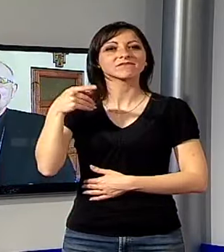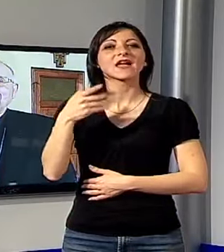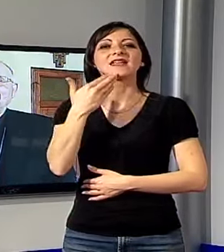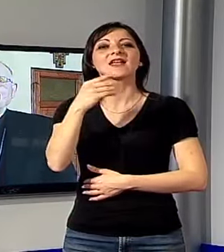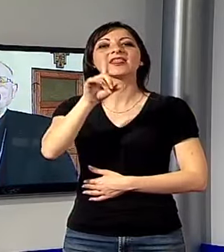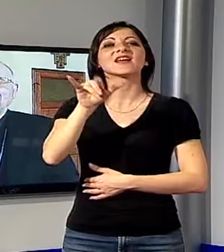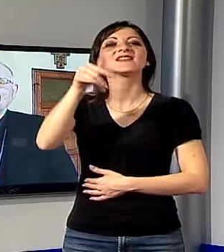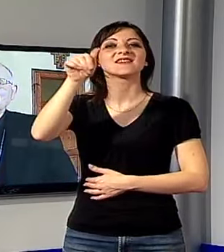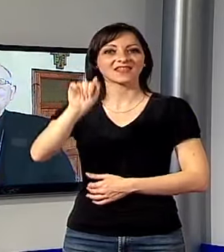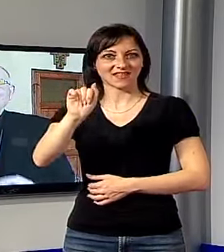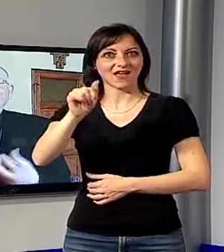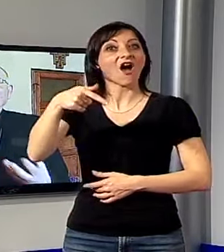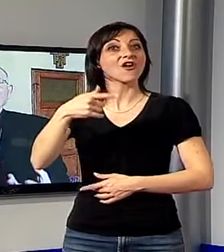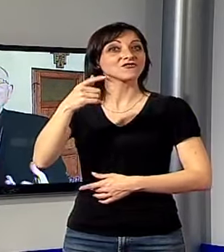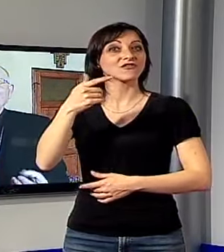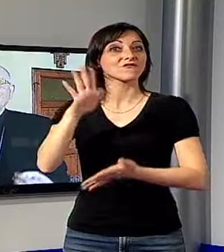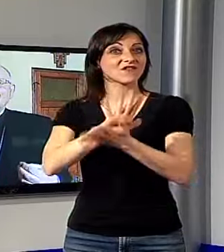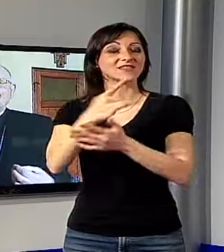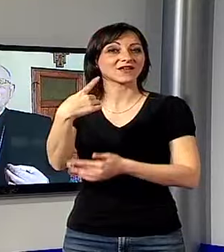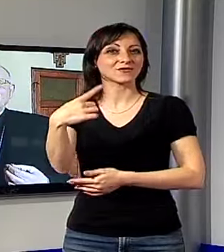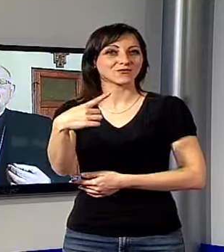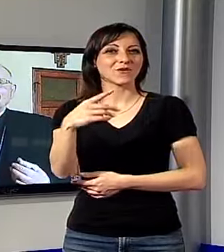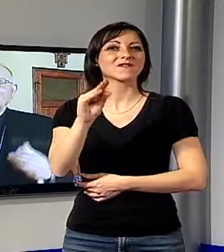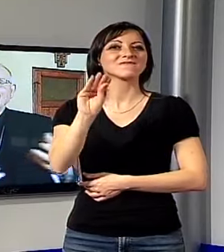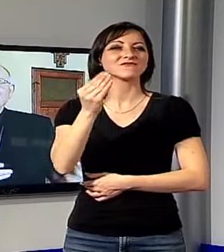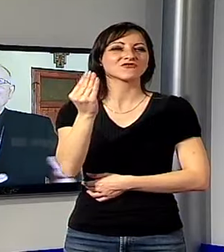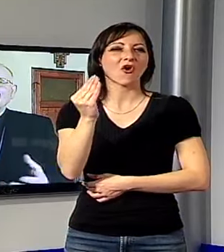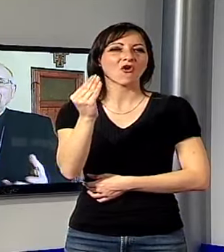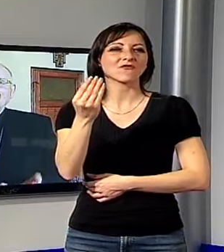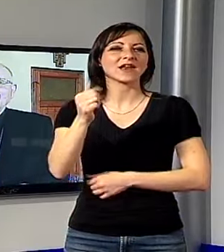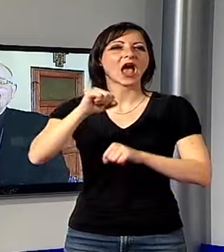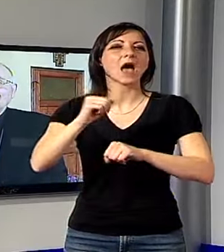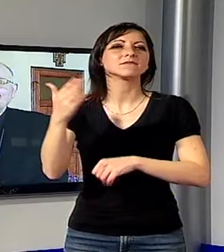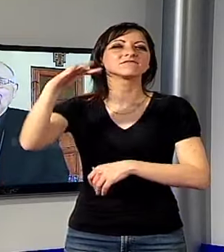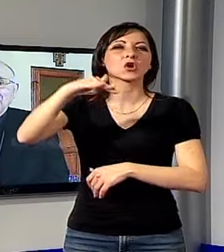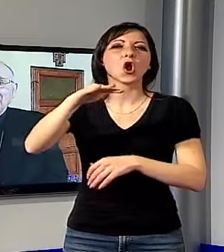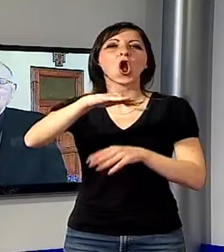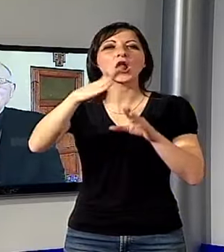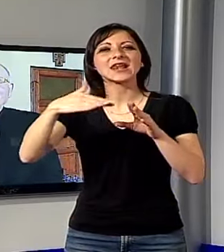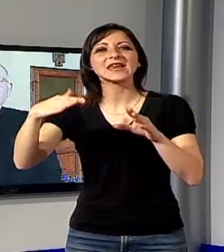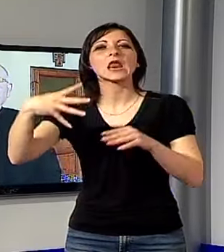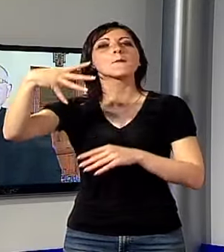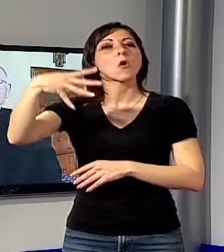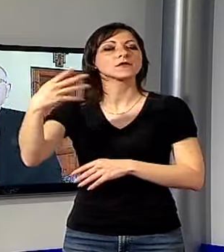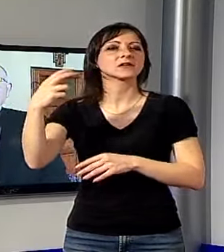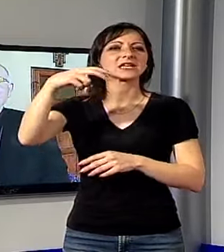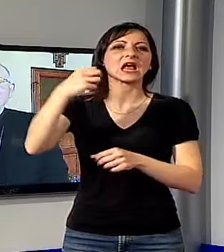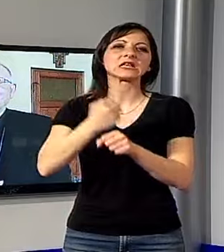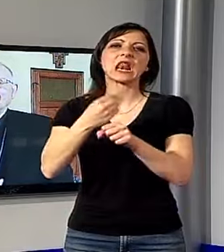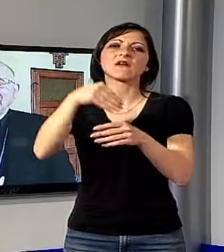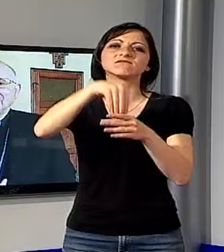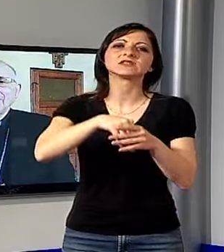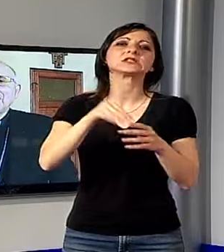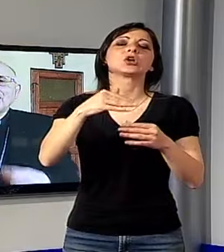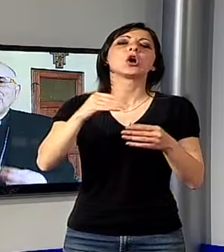oggi celebriamo la festa. Una ragazzina semplice che da le colline mosagrati scende a Lucca a far servizio per guadagnarsi il pane presso una famiglia